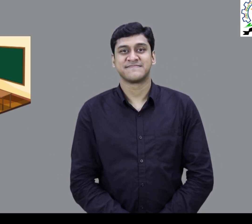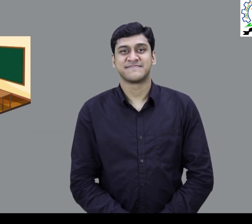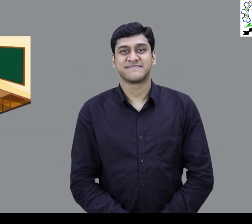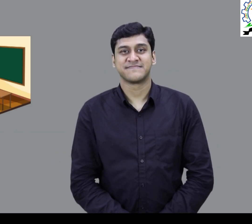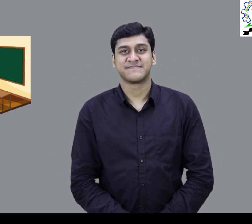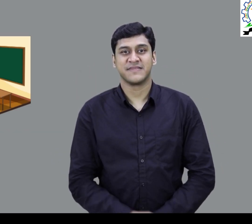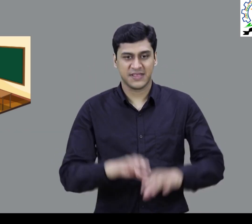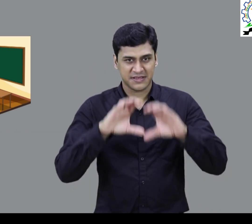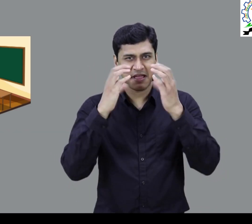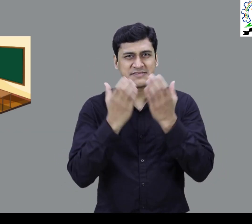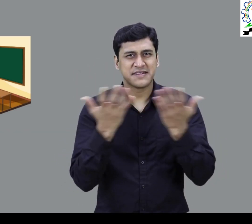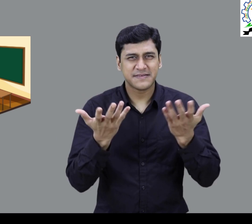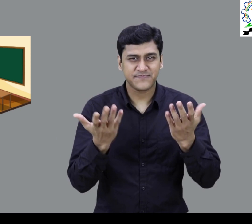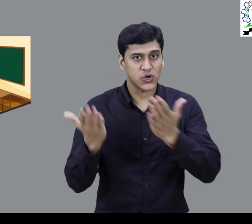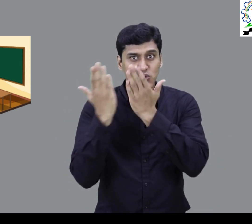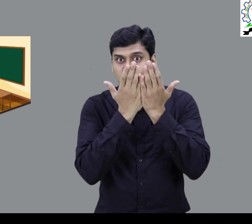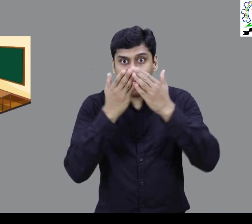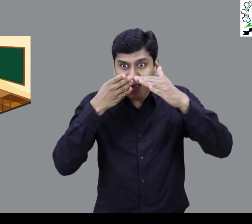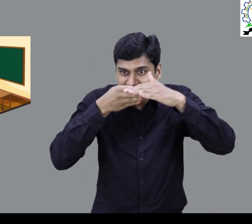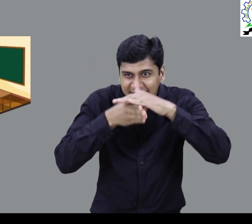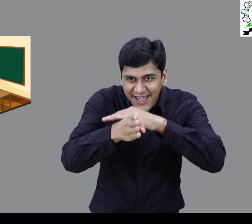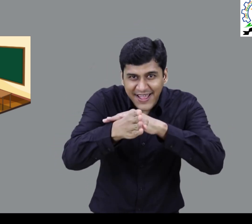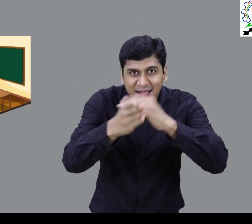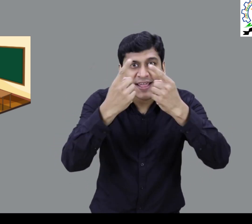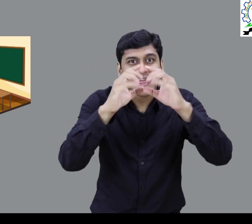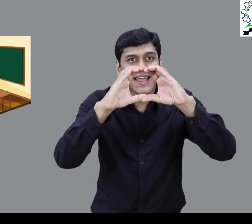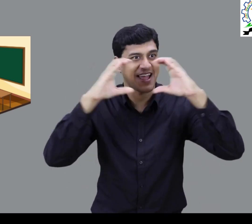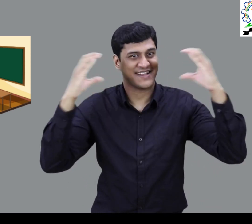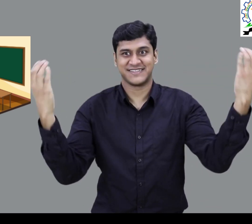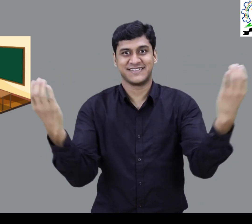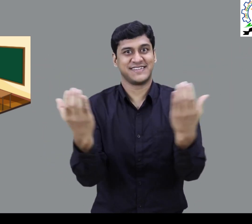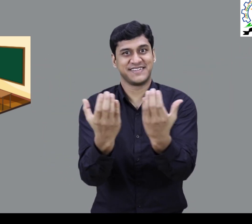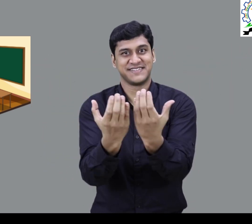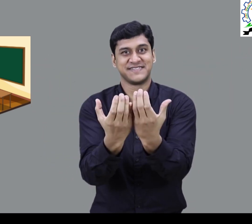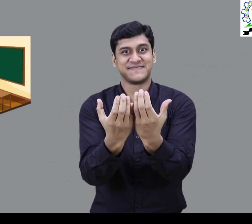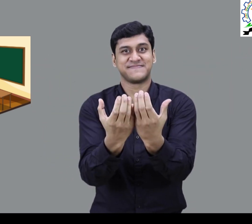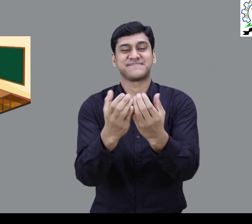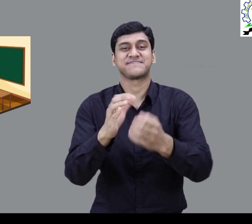कक्षा का संकेत ऐसा इसलिए क्योंकि कक्षा बड़ी होती है इसलिए संकेत भी ऐसे ही